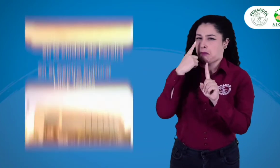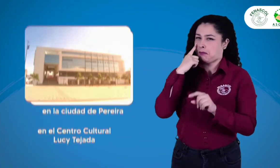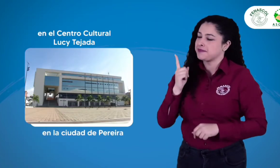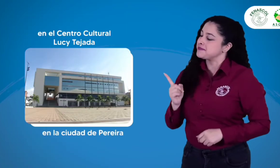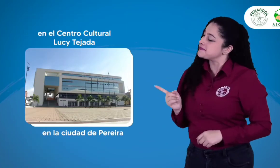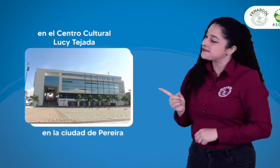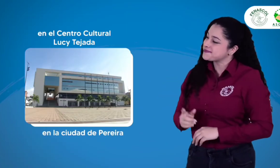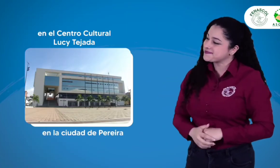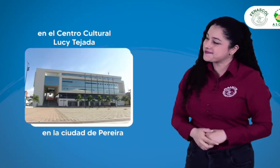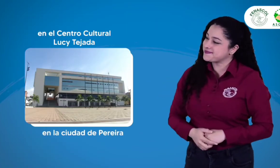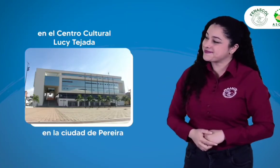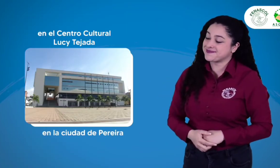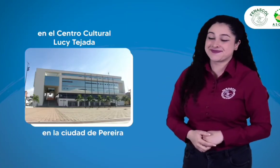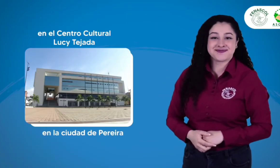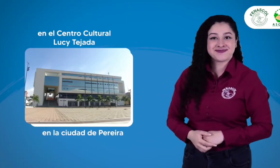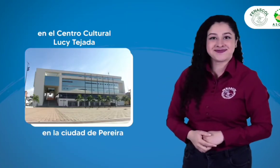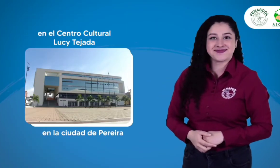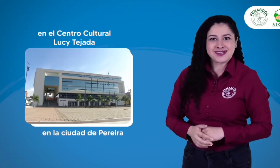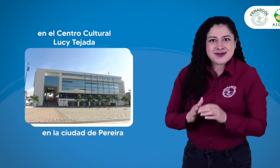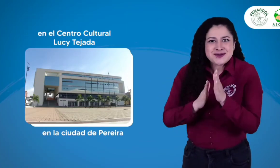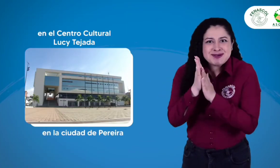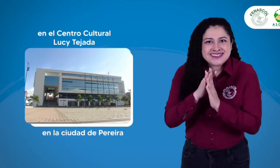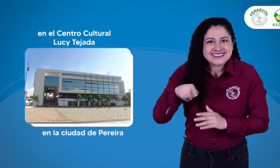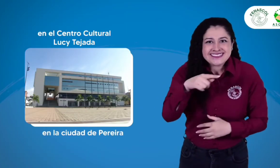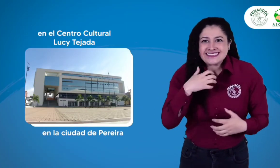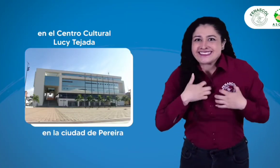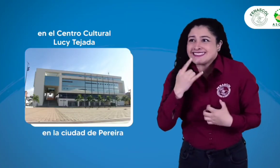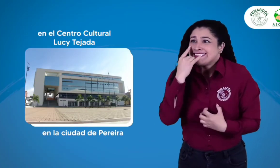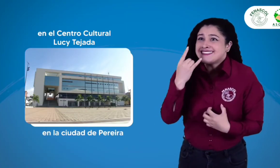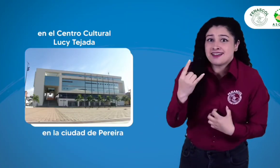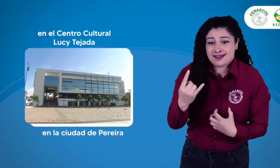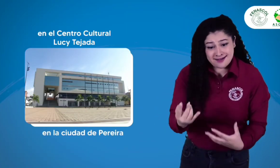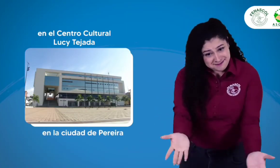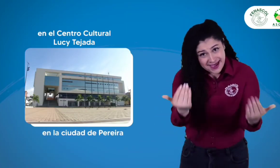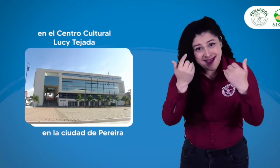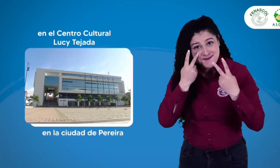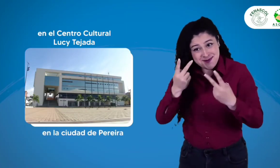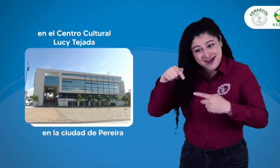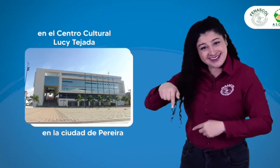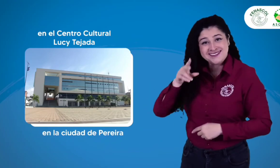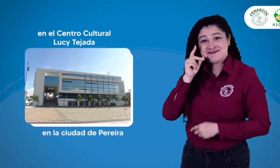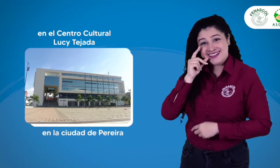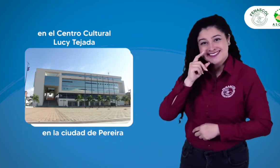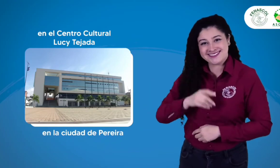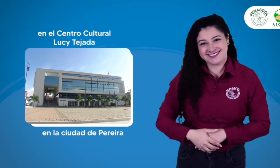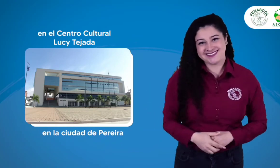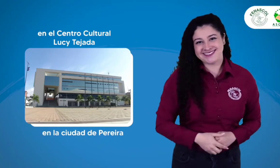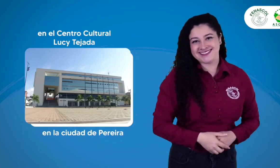en el Centro Cultural Luz y Tejada. Adelante. Nos vemos en Pereira.